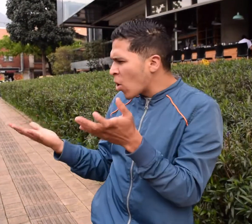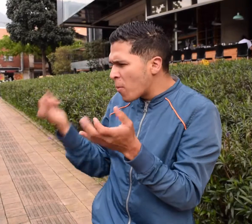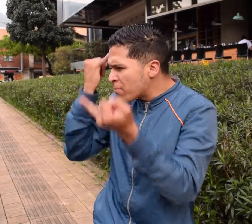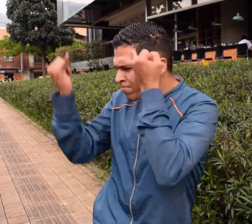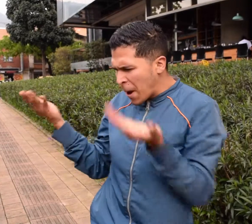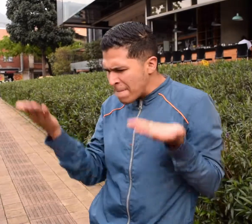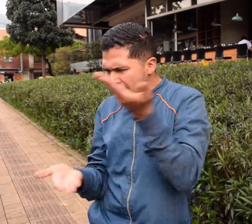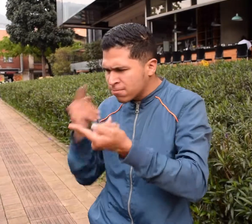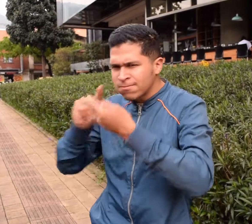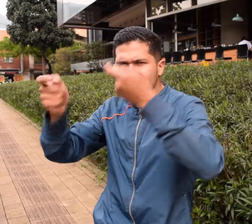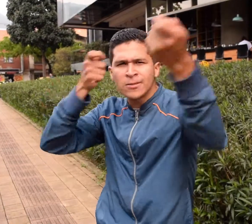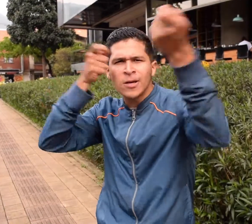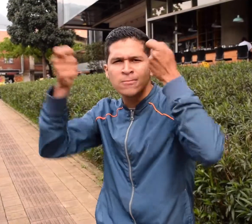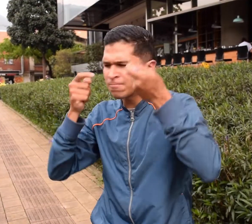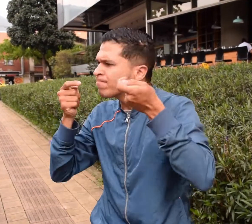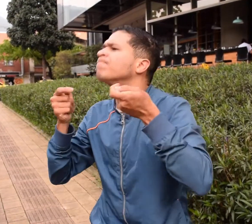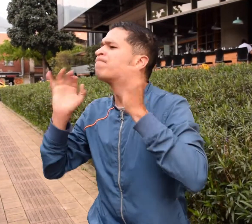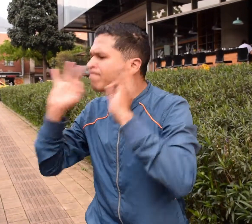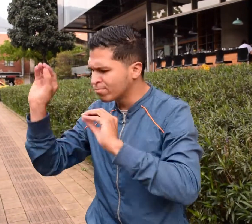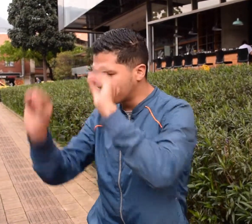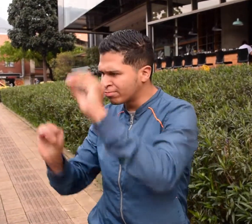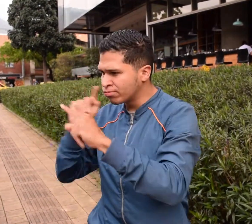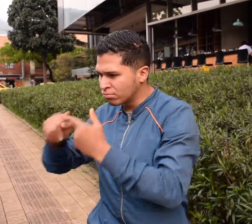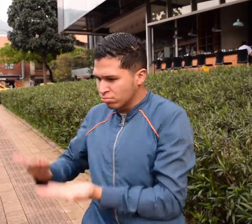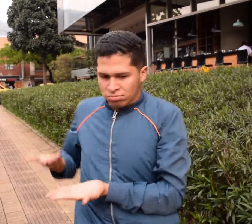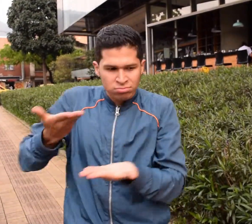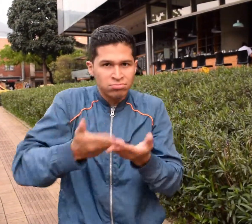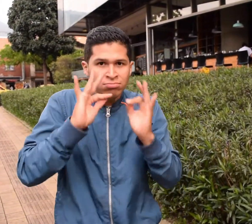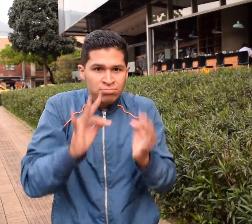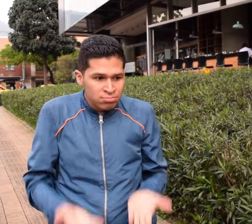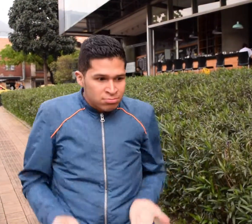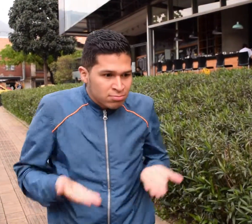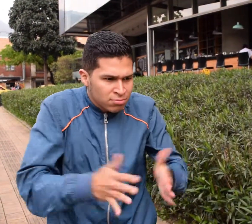Propuesta con derrotero temático y de estrategias para caminandar la afrodescendencia en la universidad.